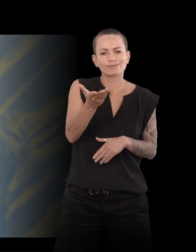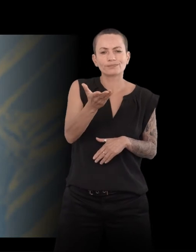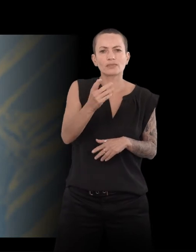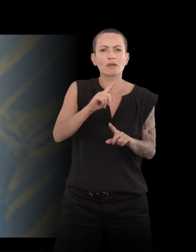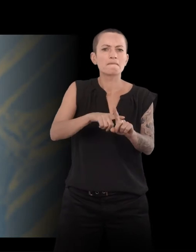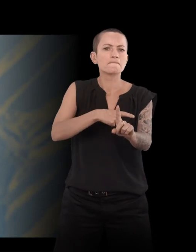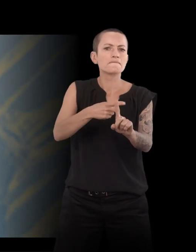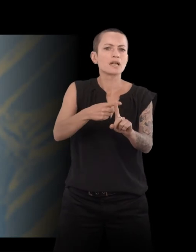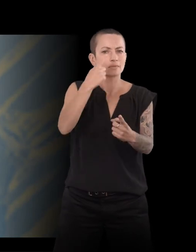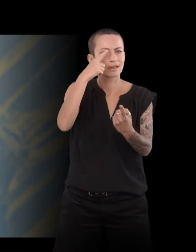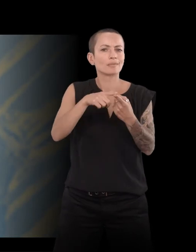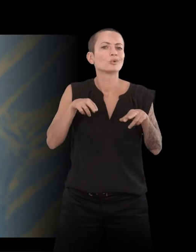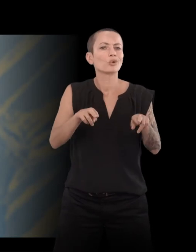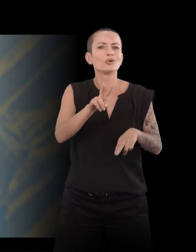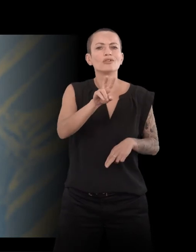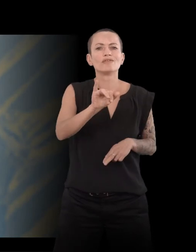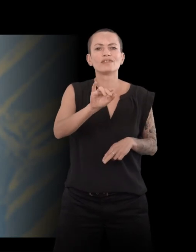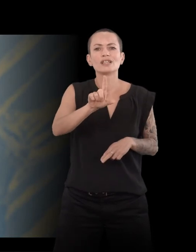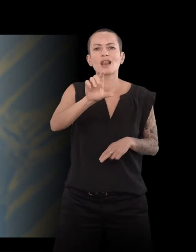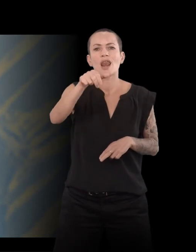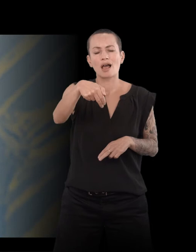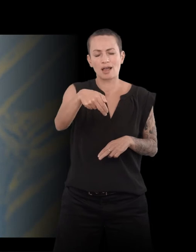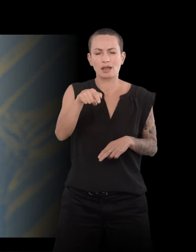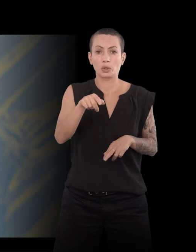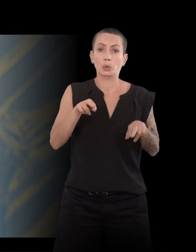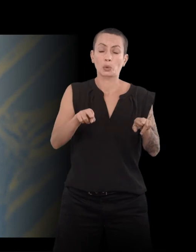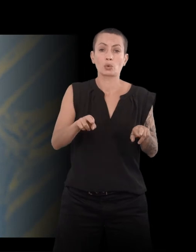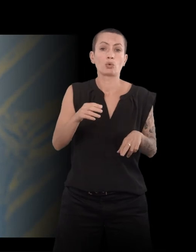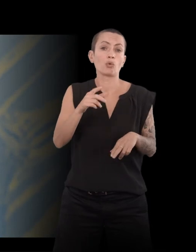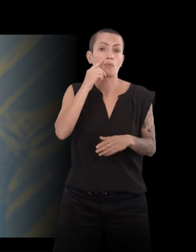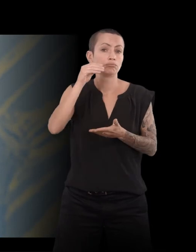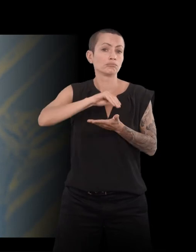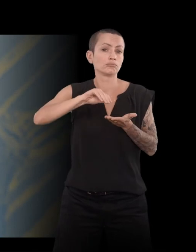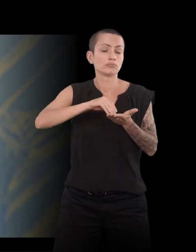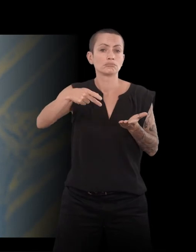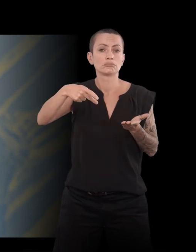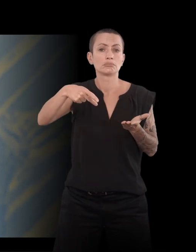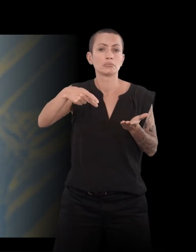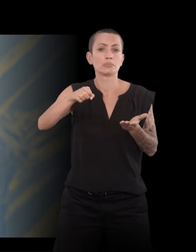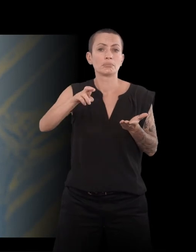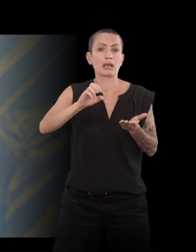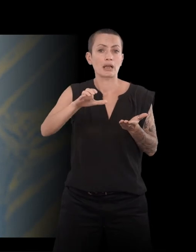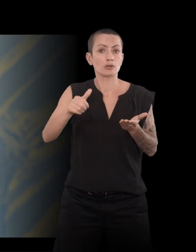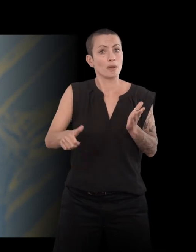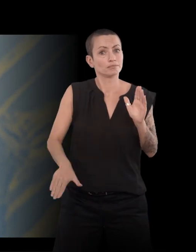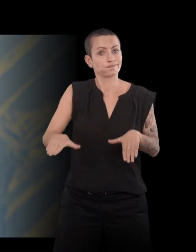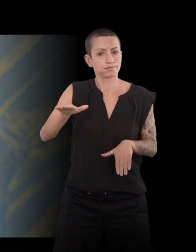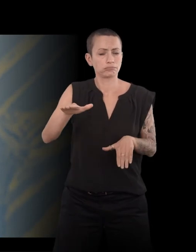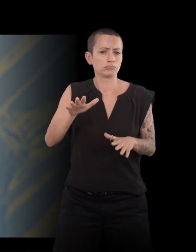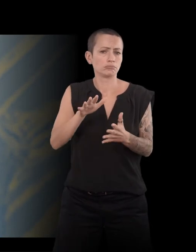où Perrec a passé les six premières années de son enfance. Rue qui a été détruite. donc, c'est un film sur